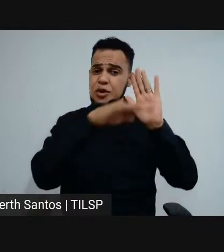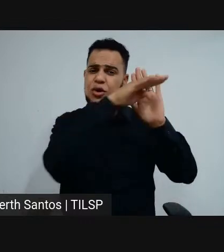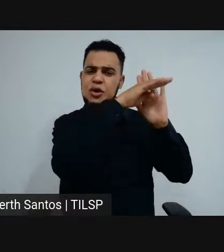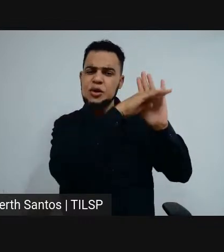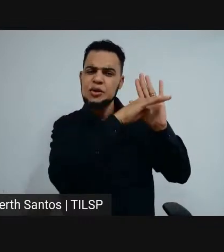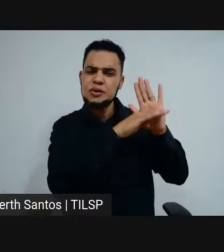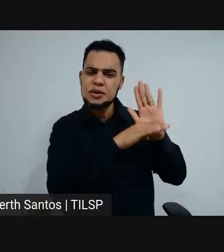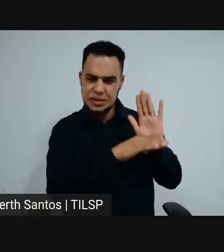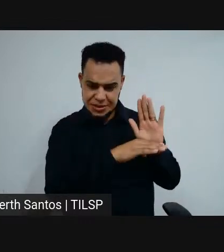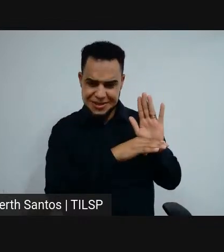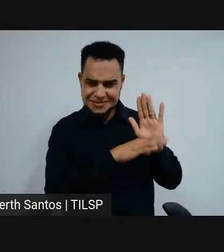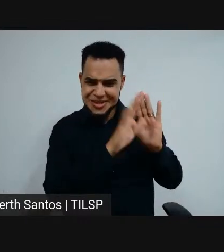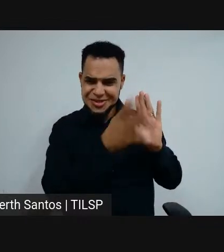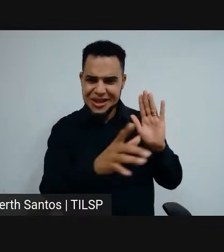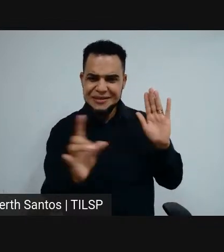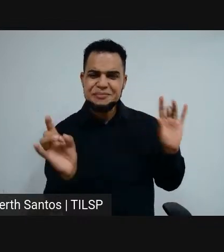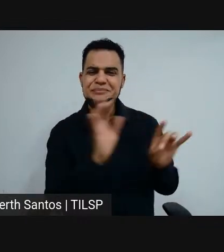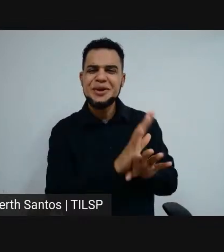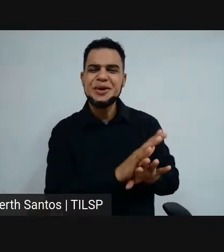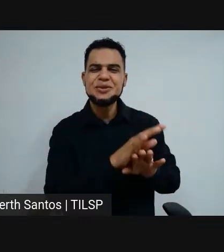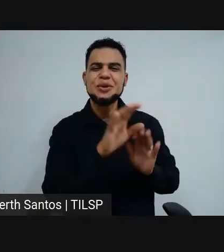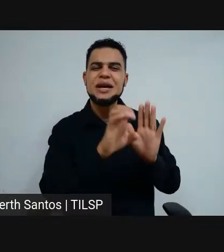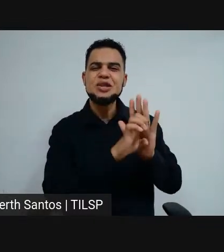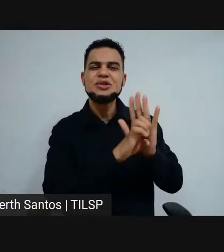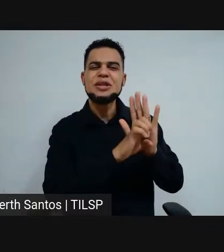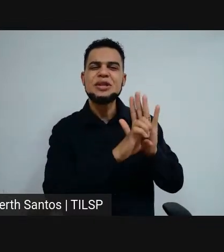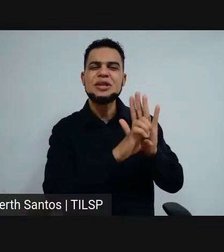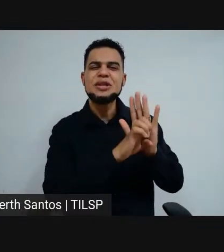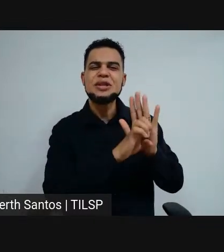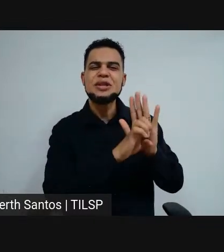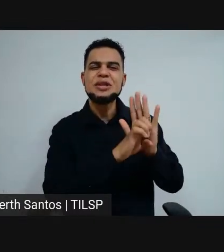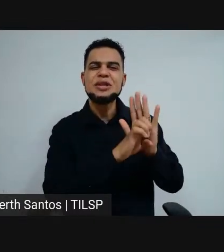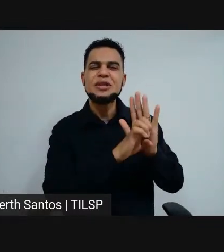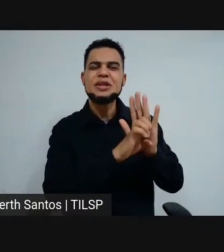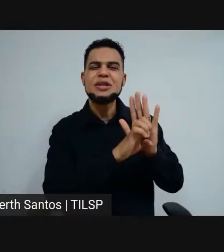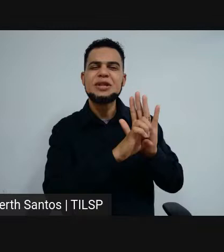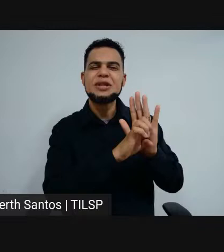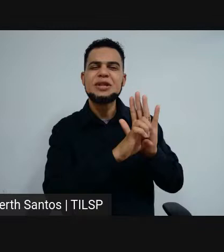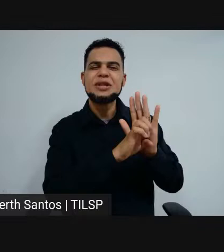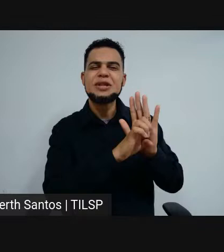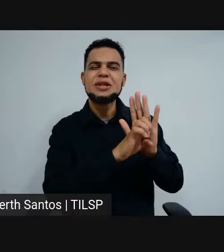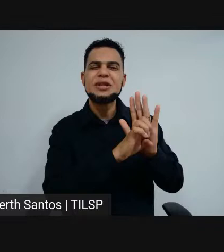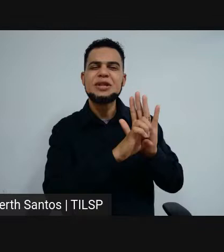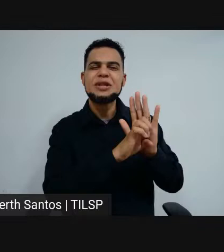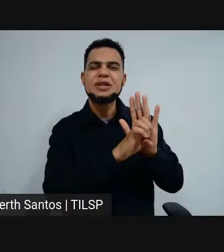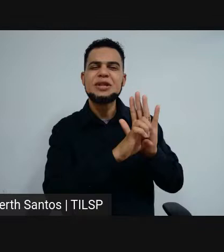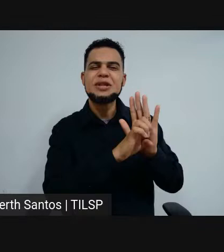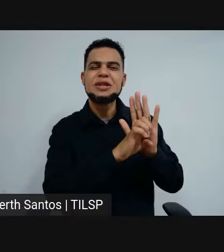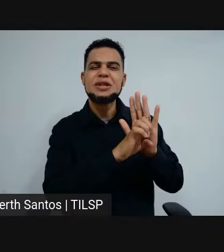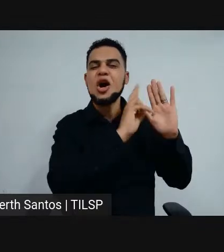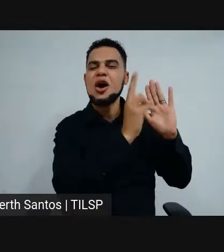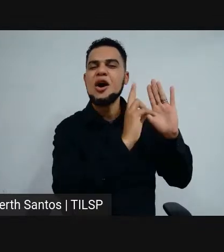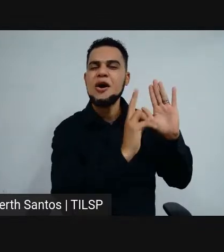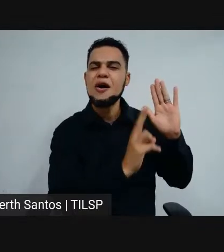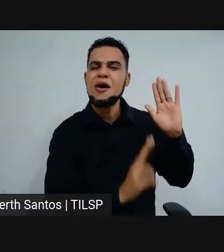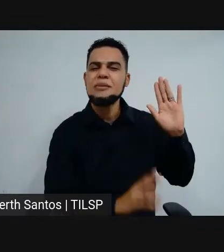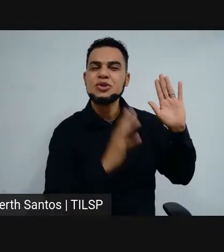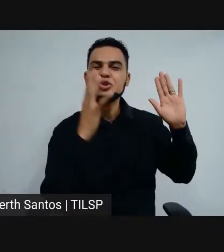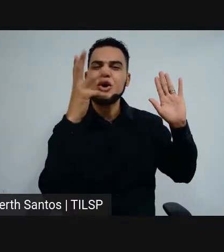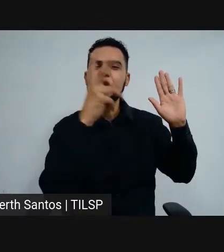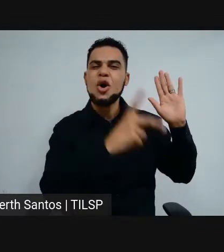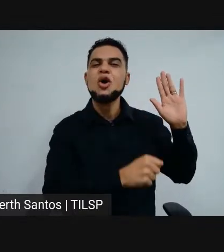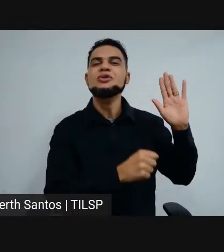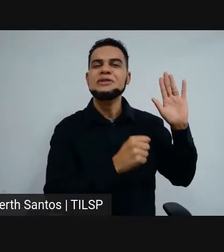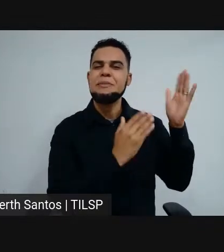que está previsto no edital, o IFMG libera a relação dos candidatos aprovados dentro do número de vagas e aqueles